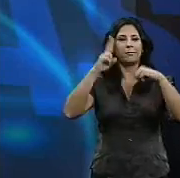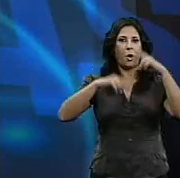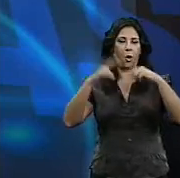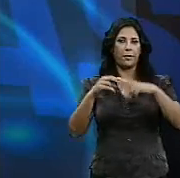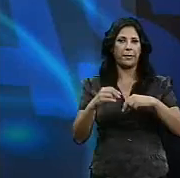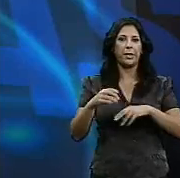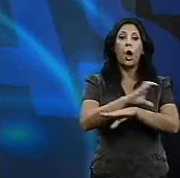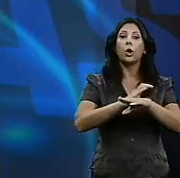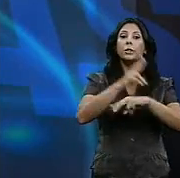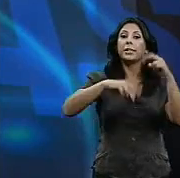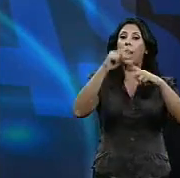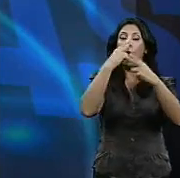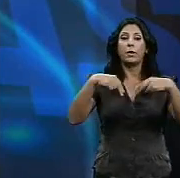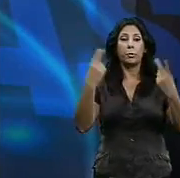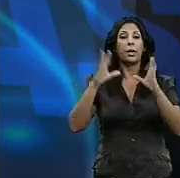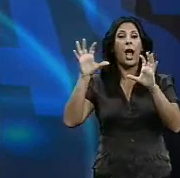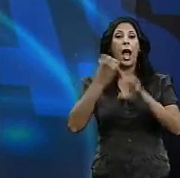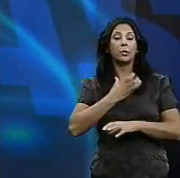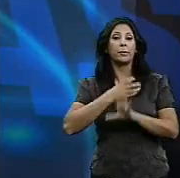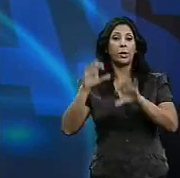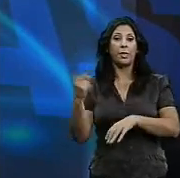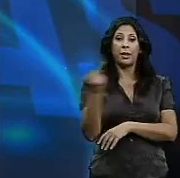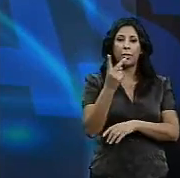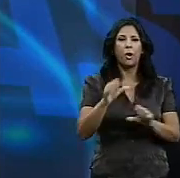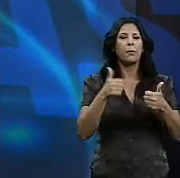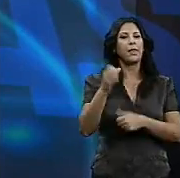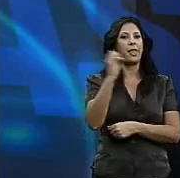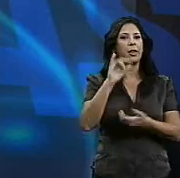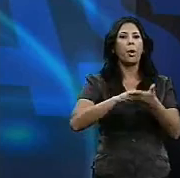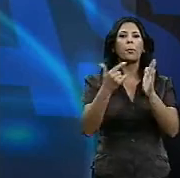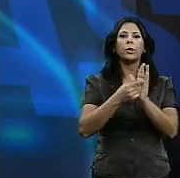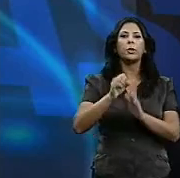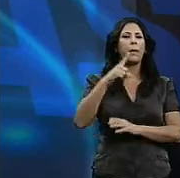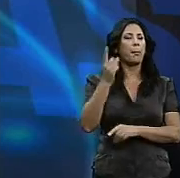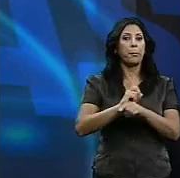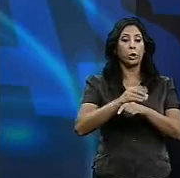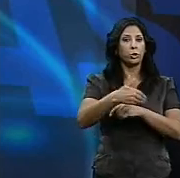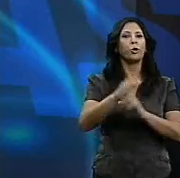Consejería de Obras Públicas y Ayuntamiento de Cádiz parten de cero en alguno de los proyectos más inmediatos de la ciudad.